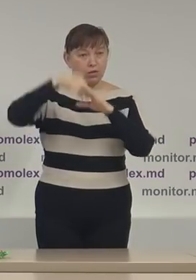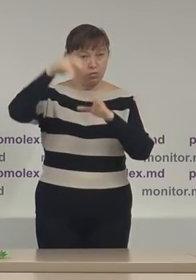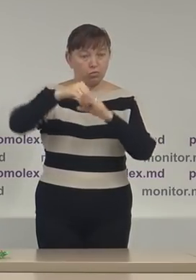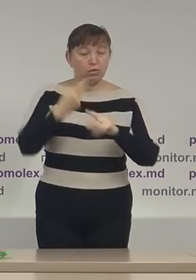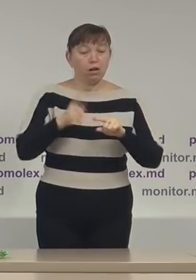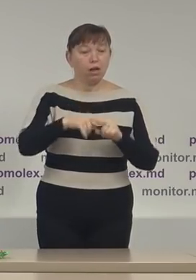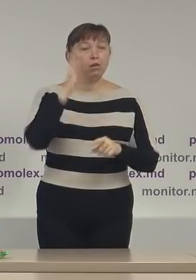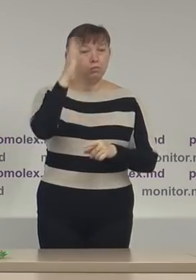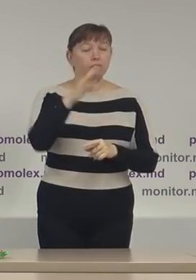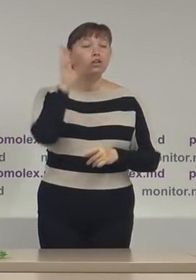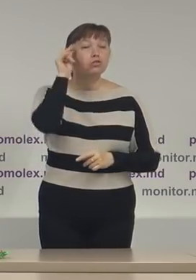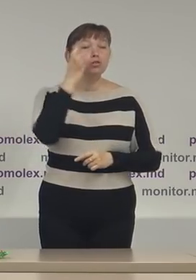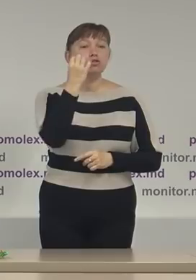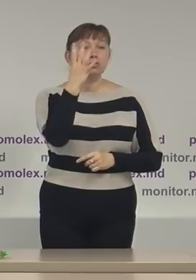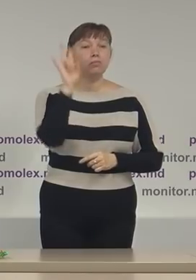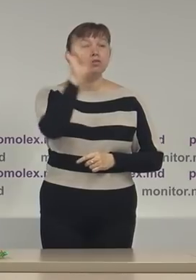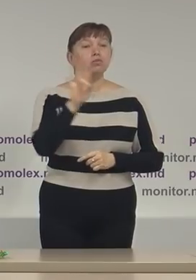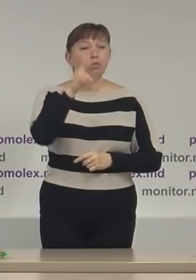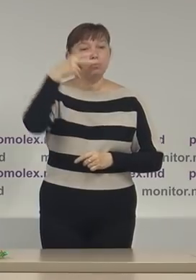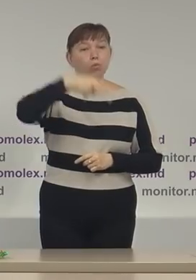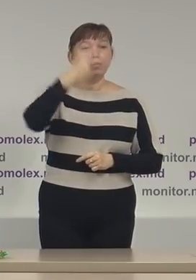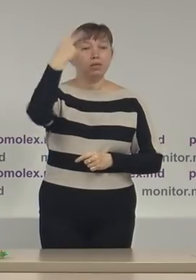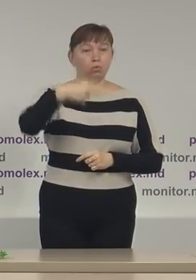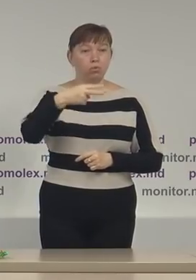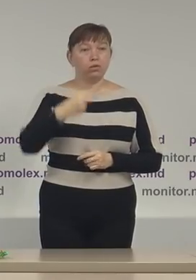urmează să aibă loc în data de 15 noiembrie 2020.